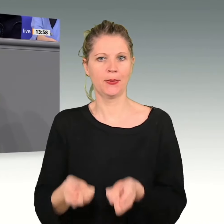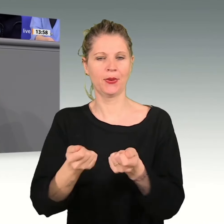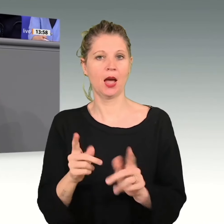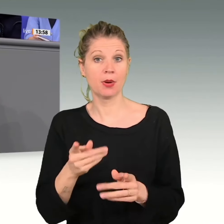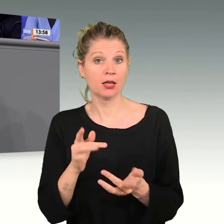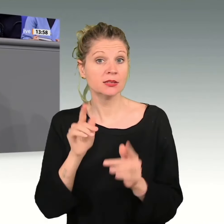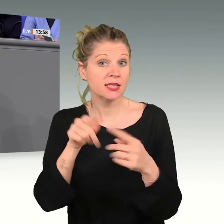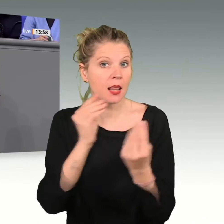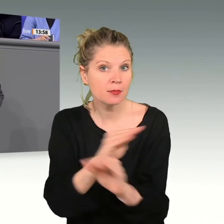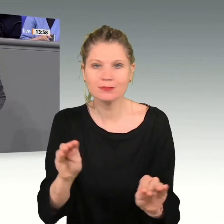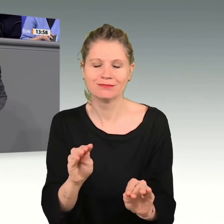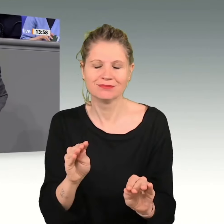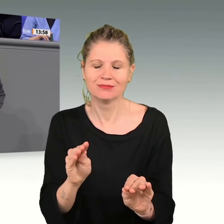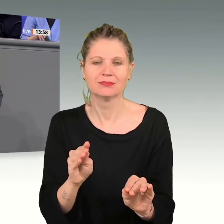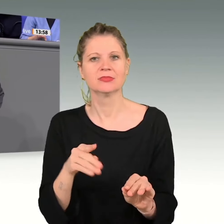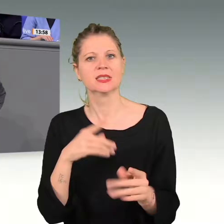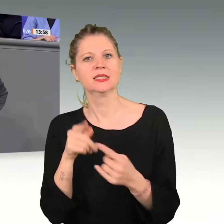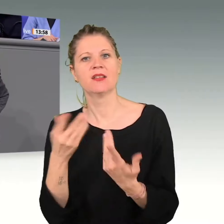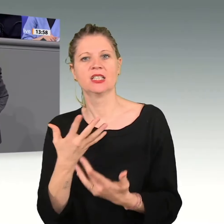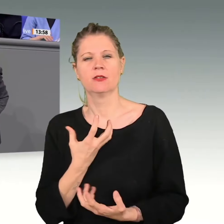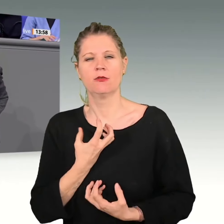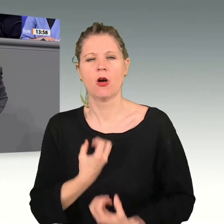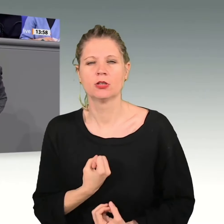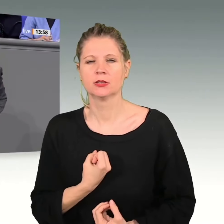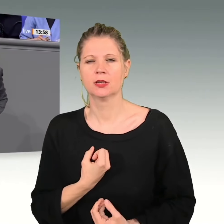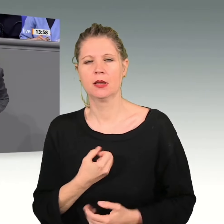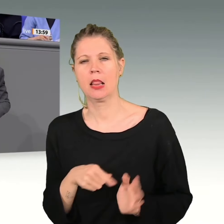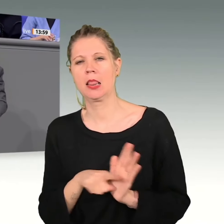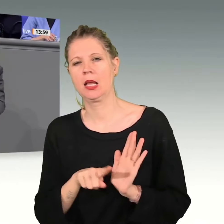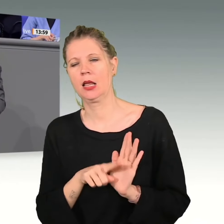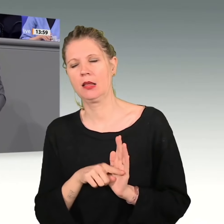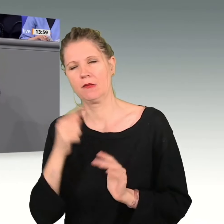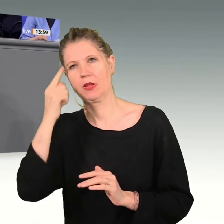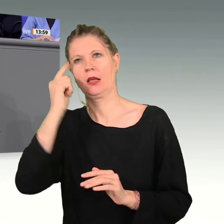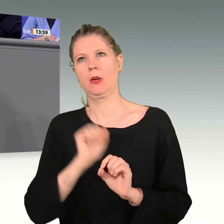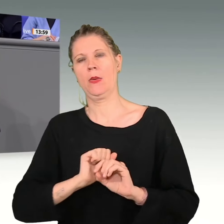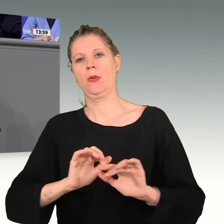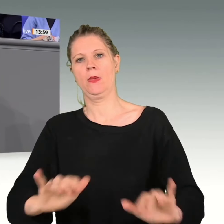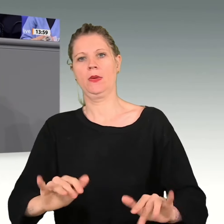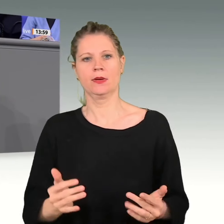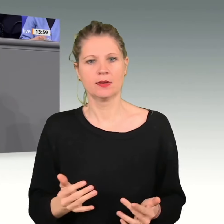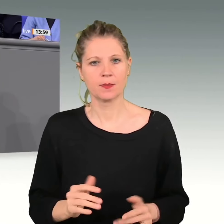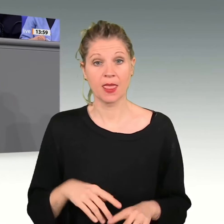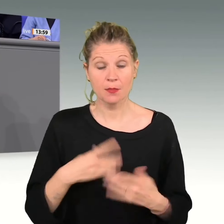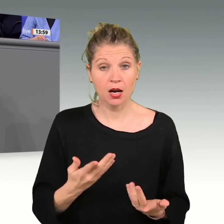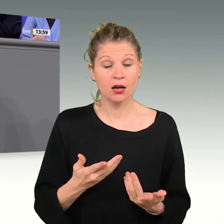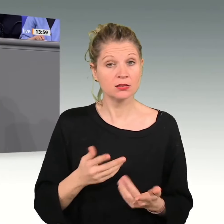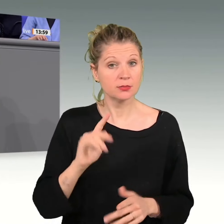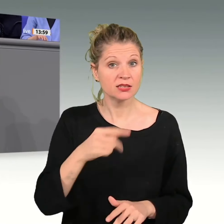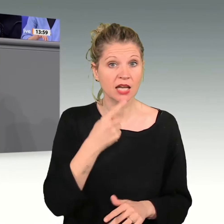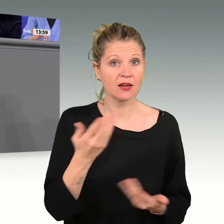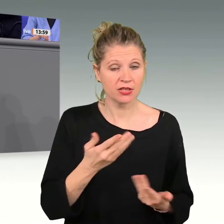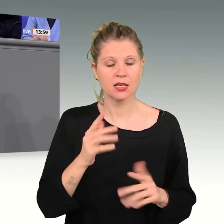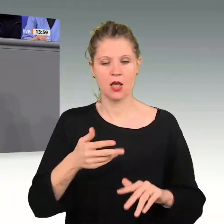sondern um Frust und Pessimismus zu verbreiten. Ich will Ihnen etwas sagen. Wenn etwas dem Wirtschaftsstandort nachhaltig schadet,